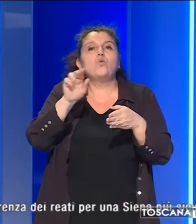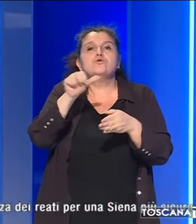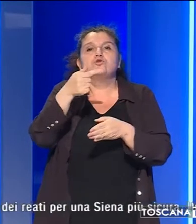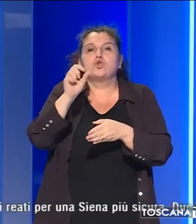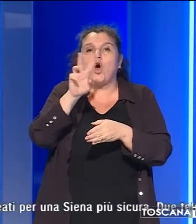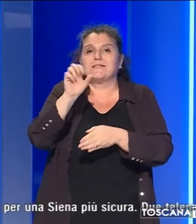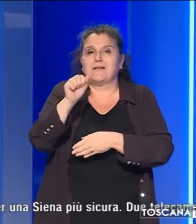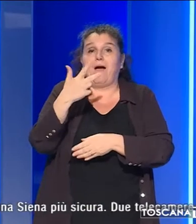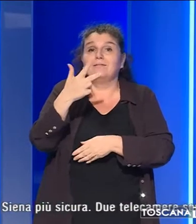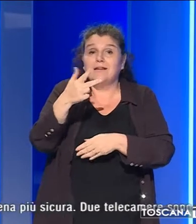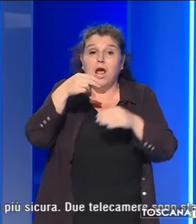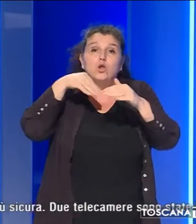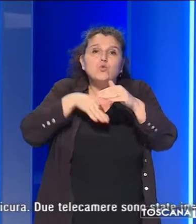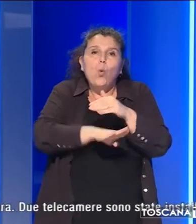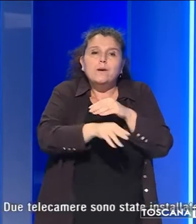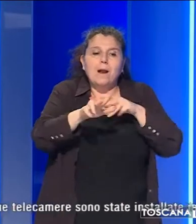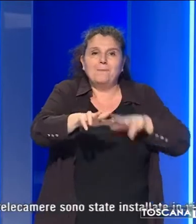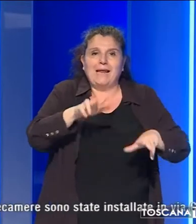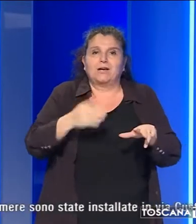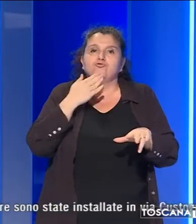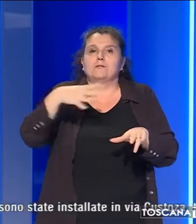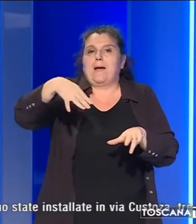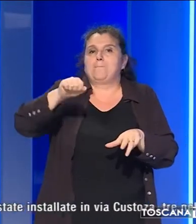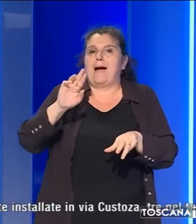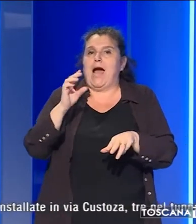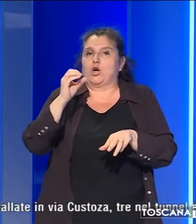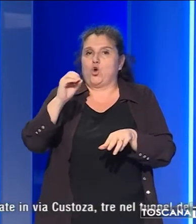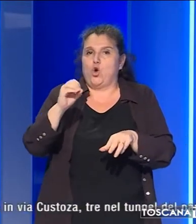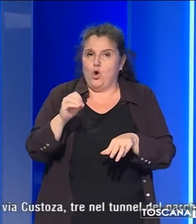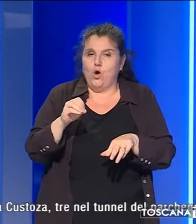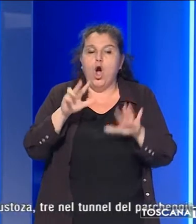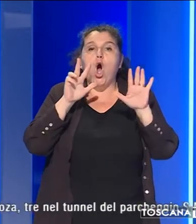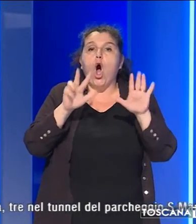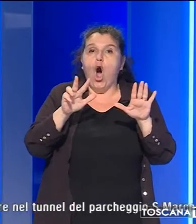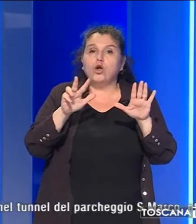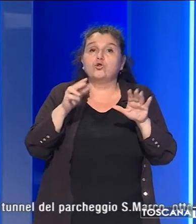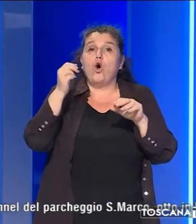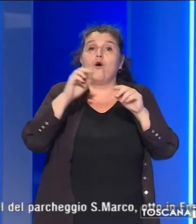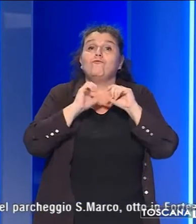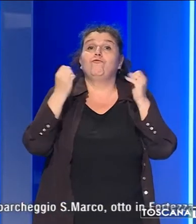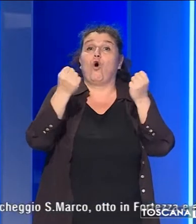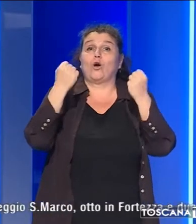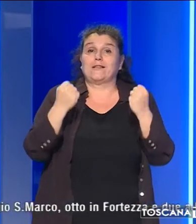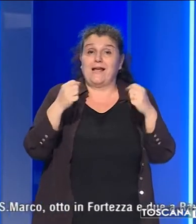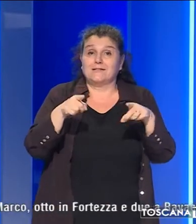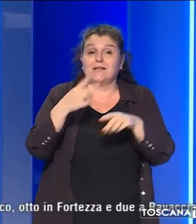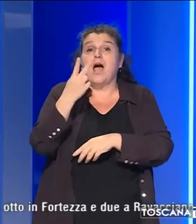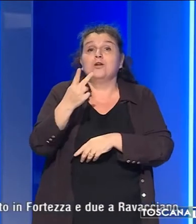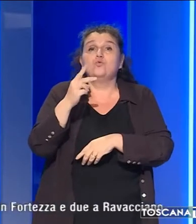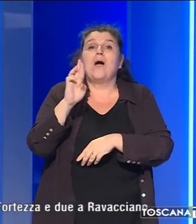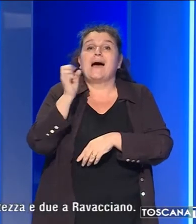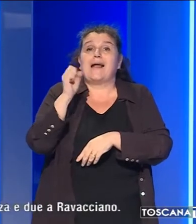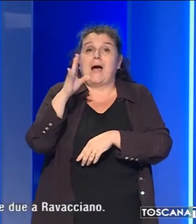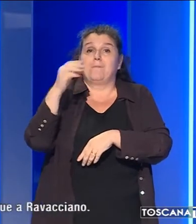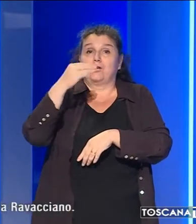tre nel tunnel del parcheggio San Marco, otto in Fortezza e due a Ravacciano.